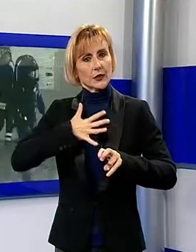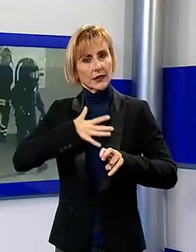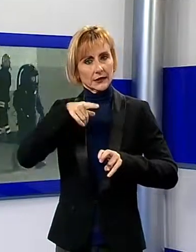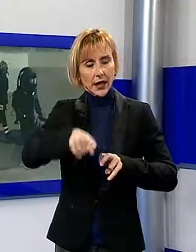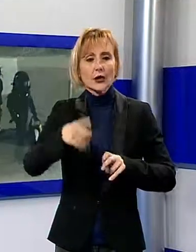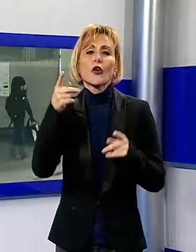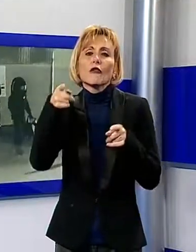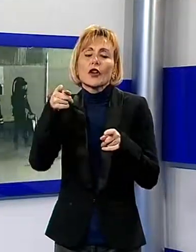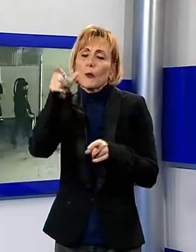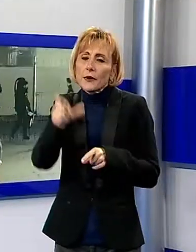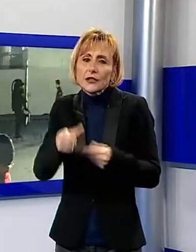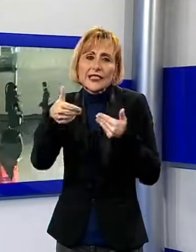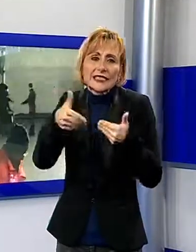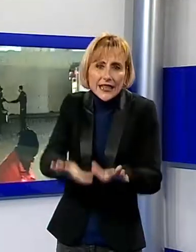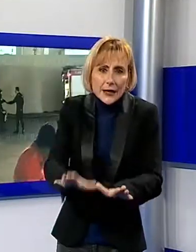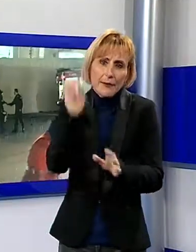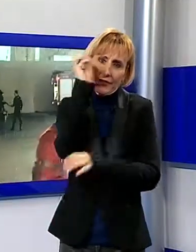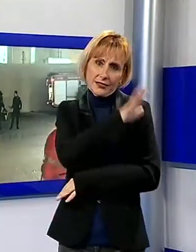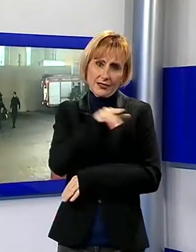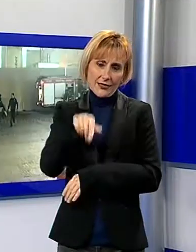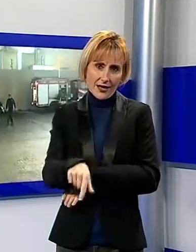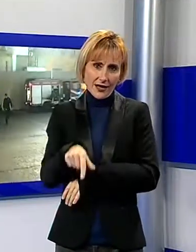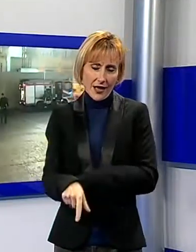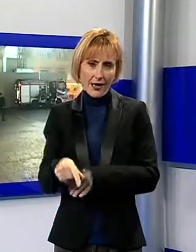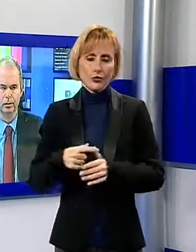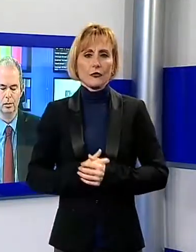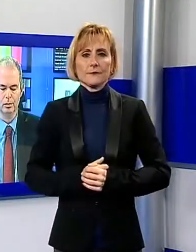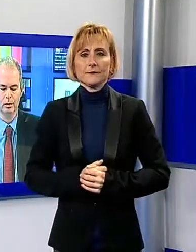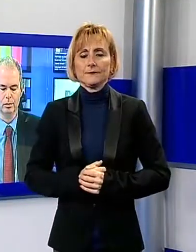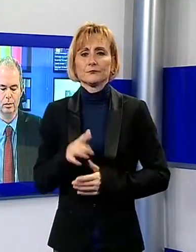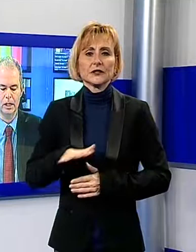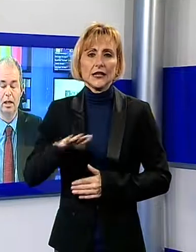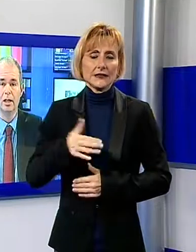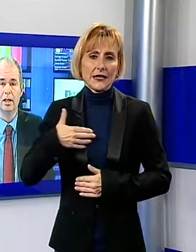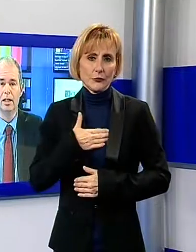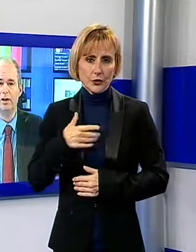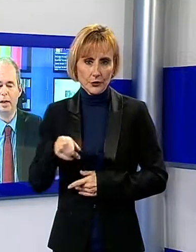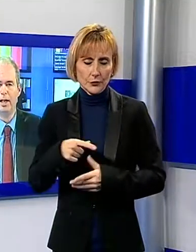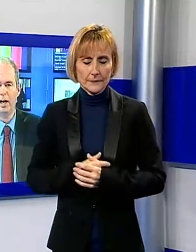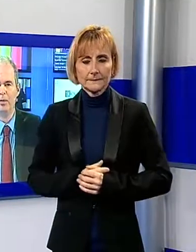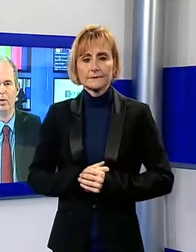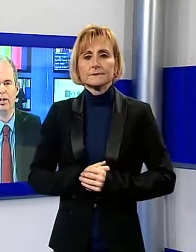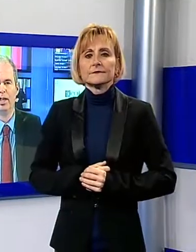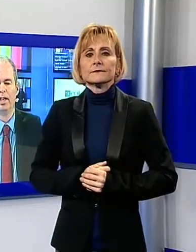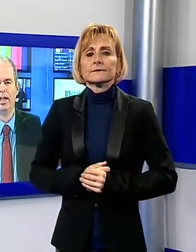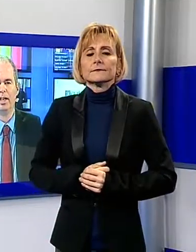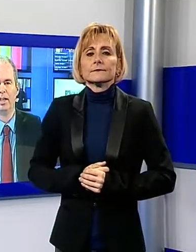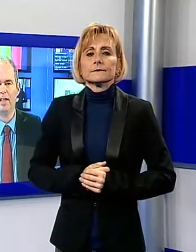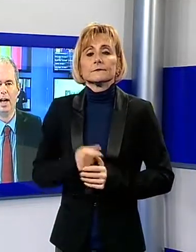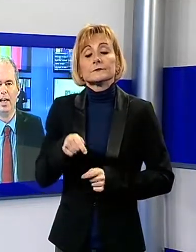dimenticato o lasciato intenzionalmente in piazza. Adesso parliamo del Natale,